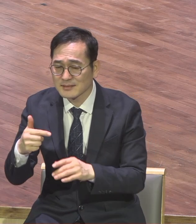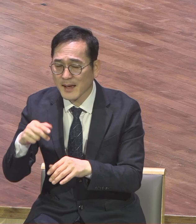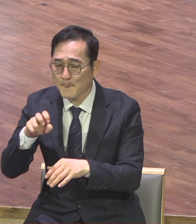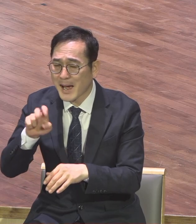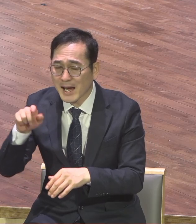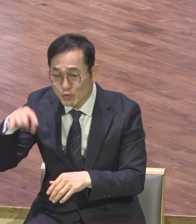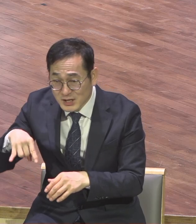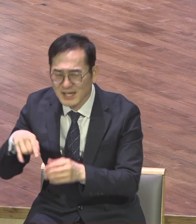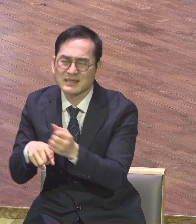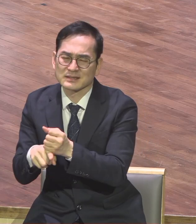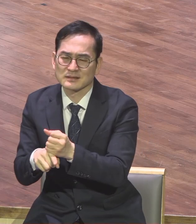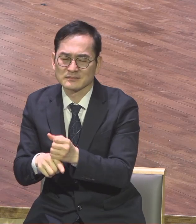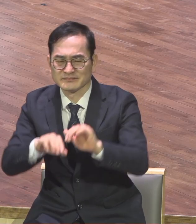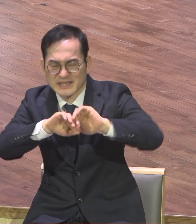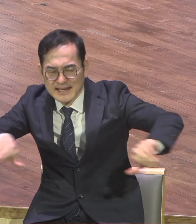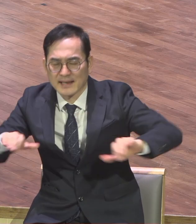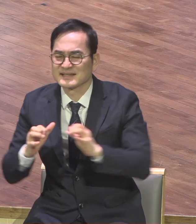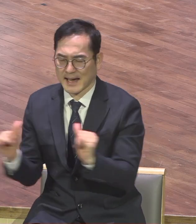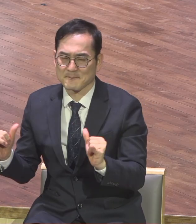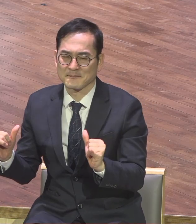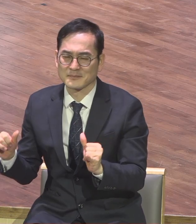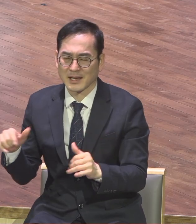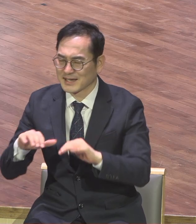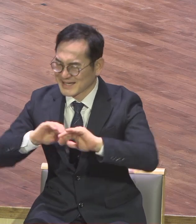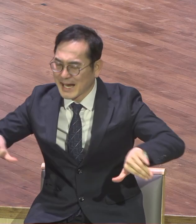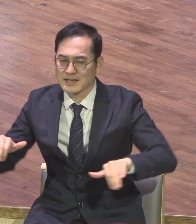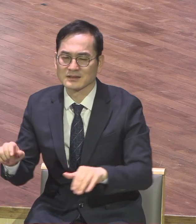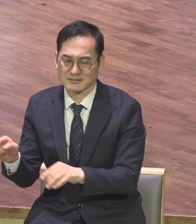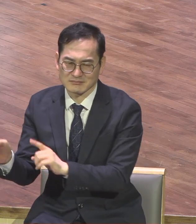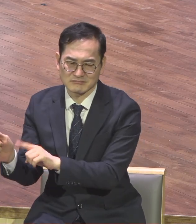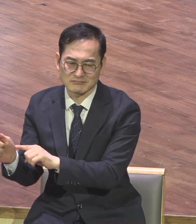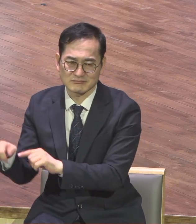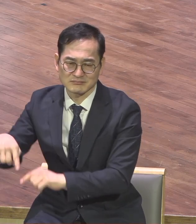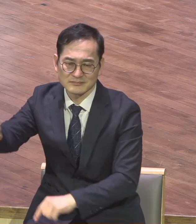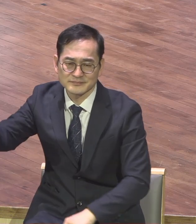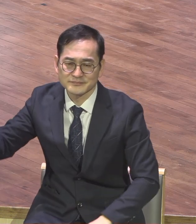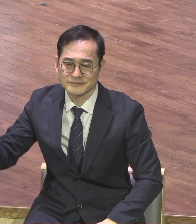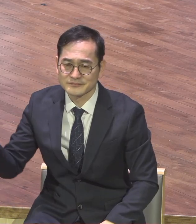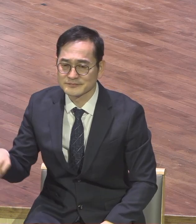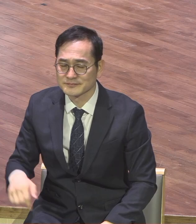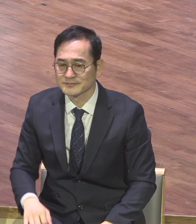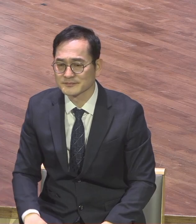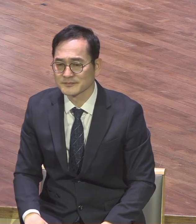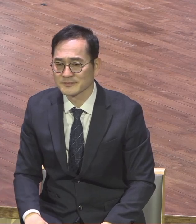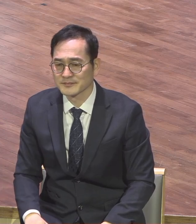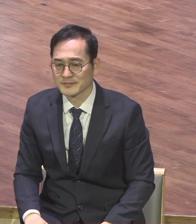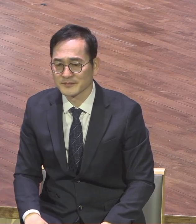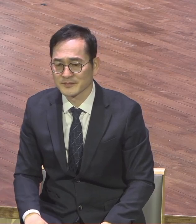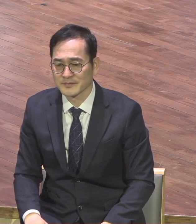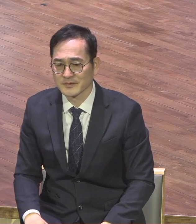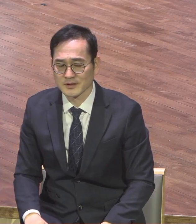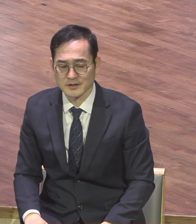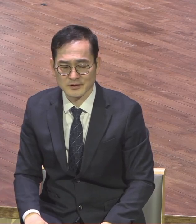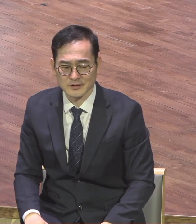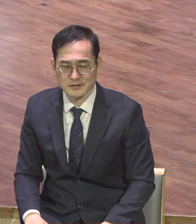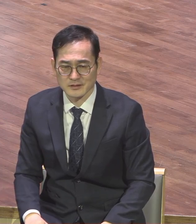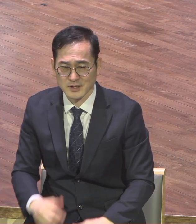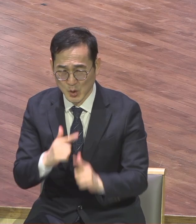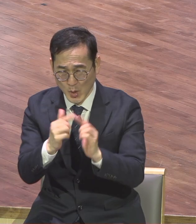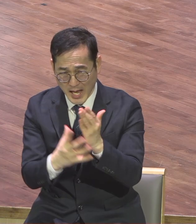마귀는 어떻게든지 하나님과 우리 사이를 이간시킵니다 어떻게든지 교회가 하나 못 되도록 계속 이 사람에게